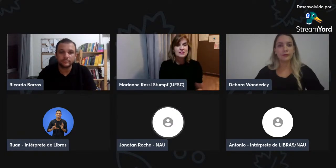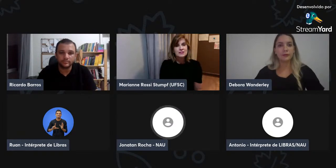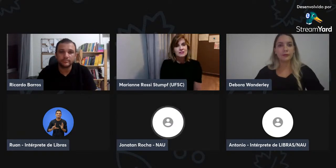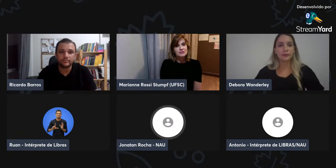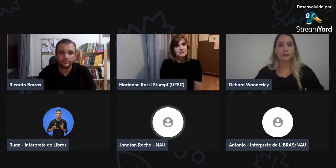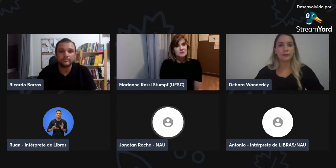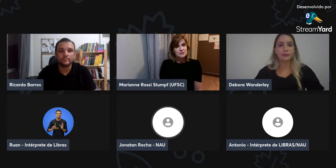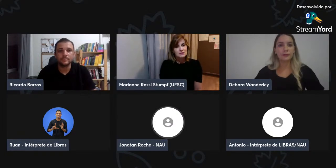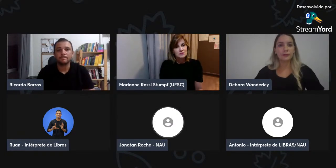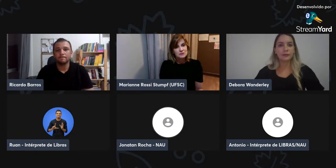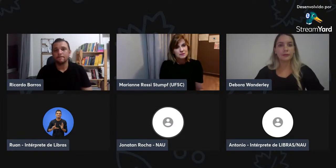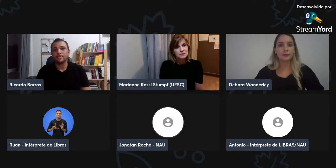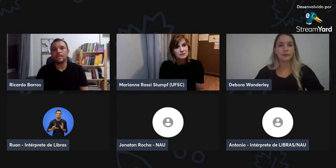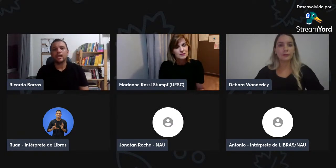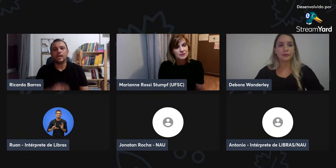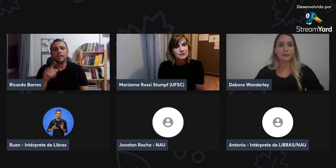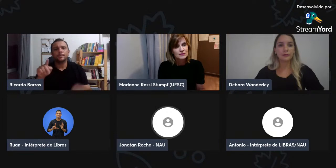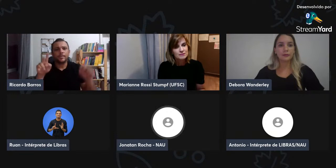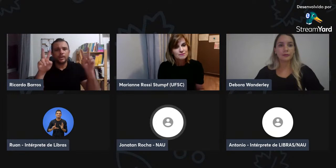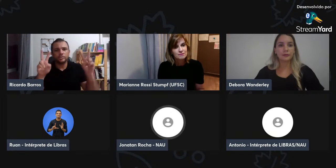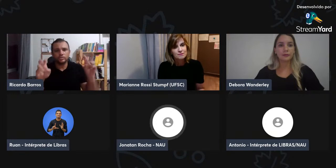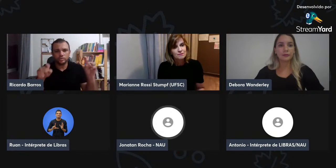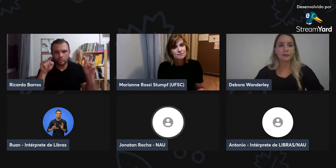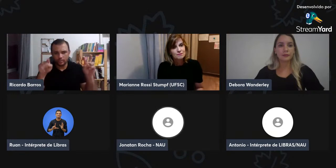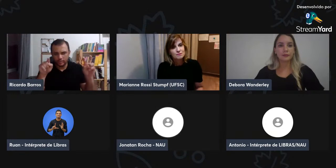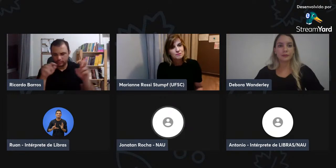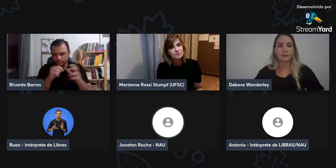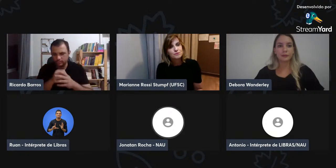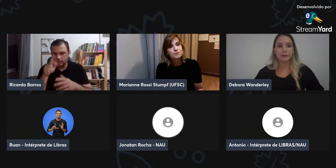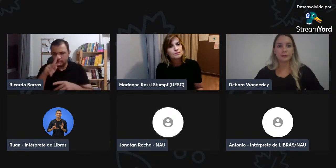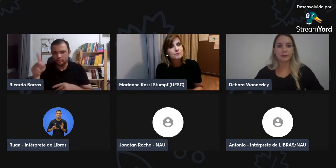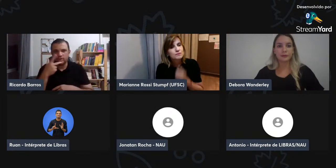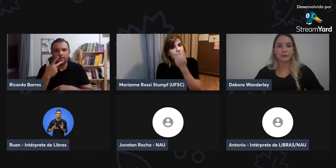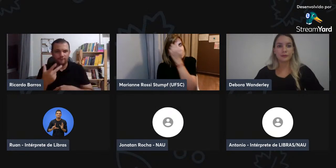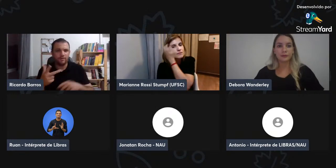Adicionar o currículo, né? O uso desse sistema.